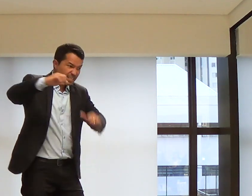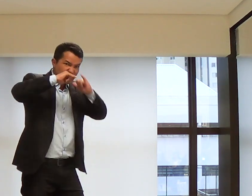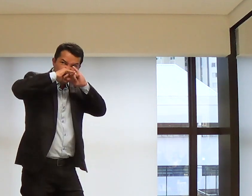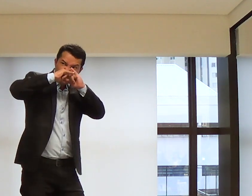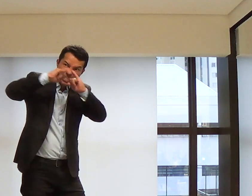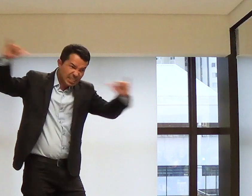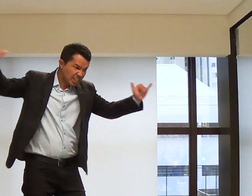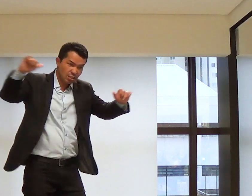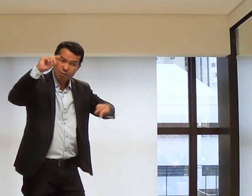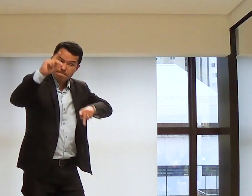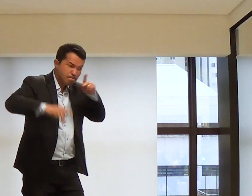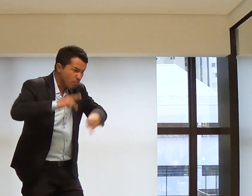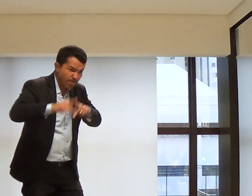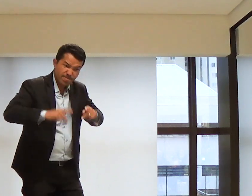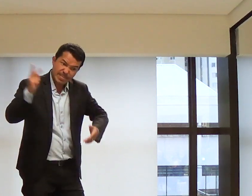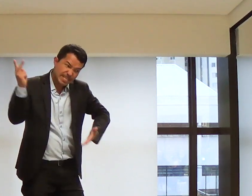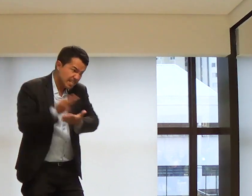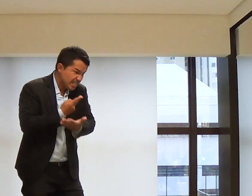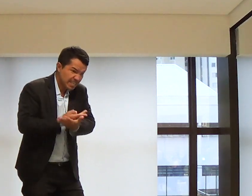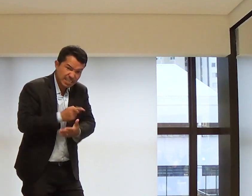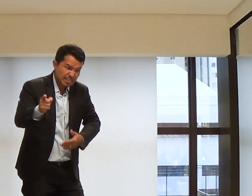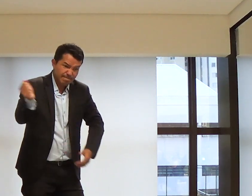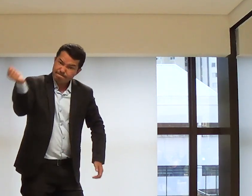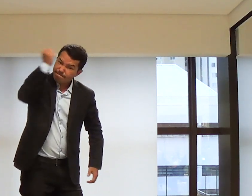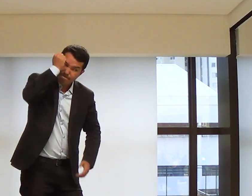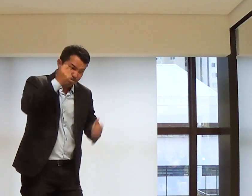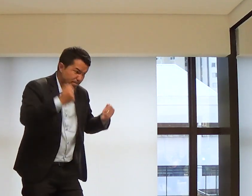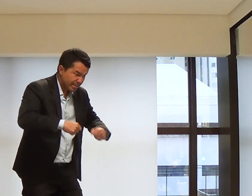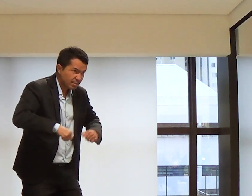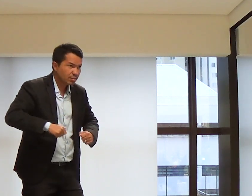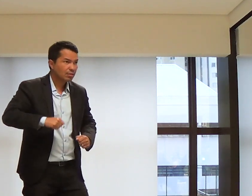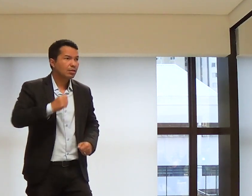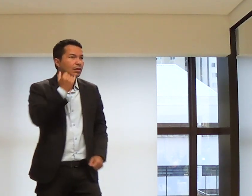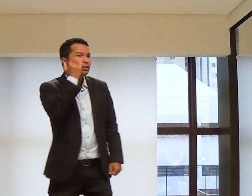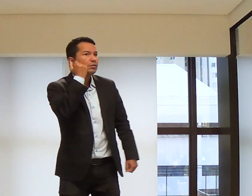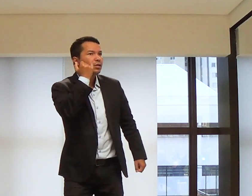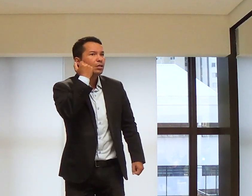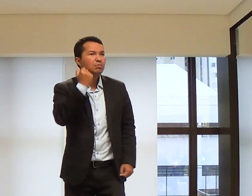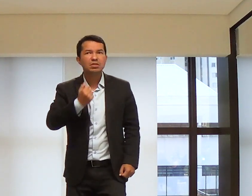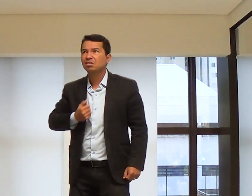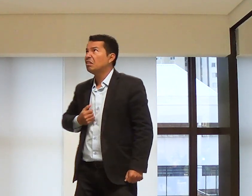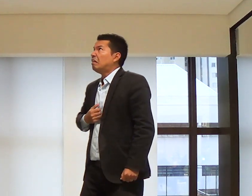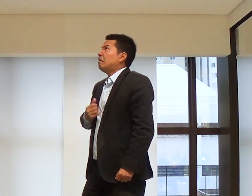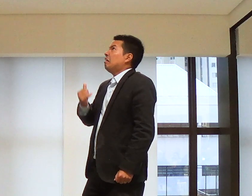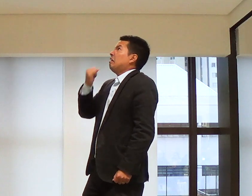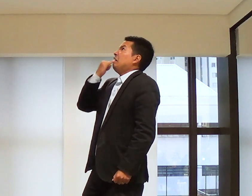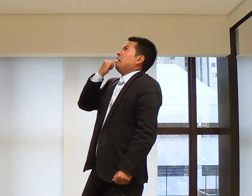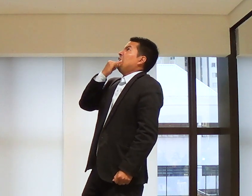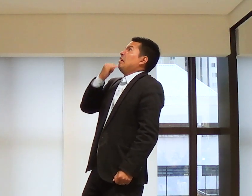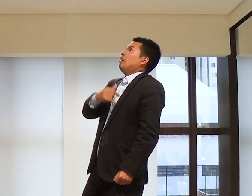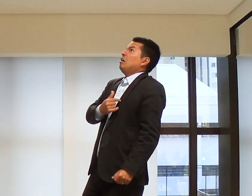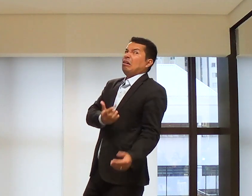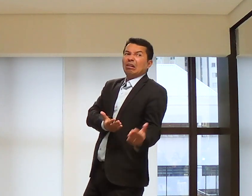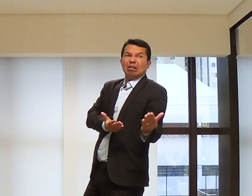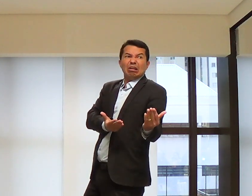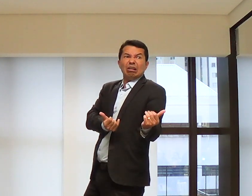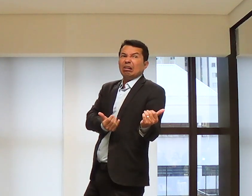você vai anunciar. O povo que eles precisam se arrepender. E Jeremias disse,